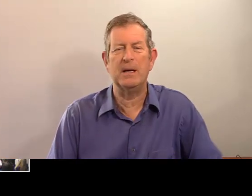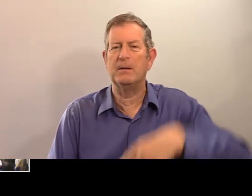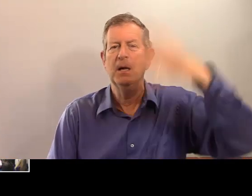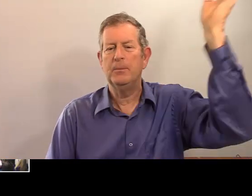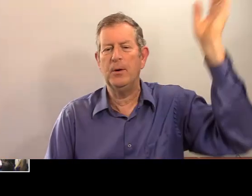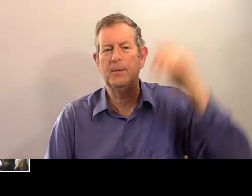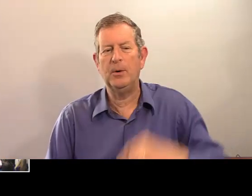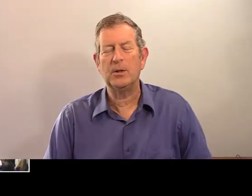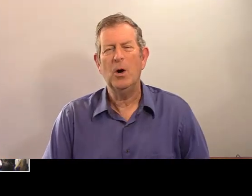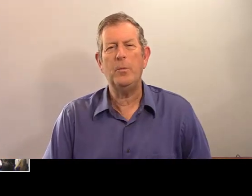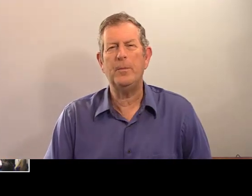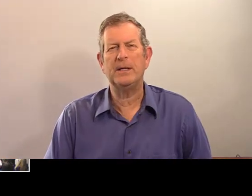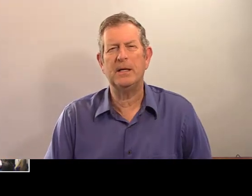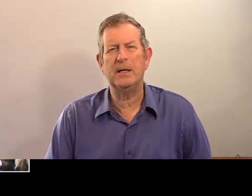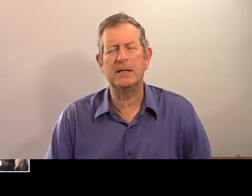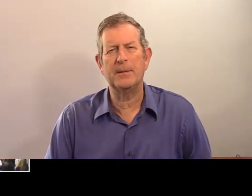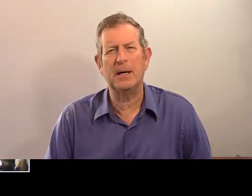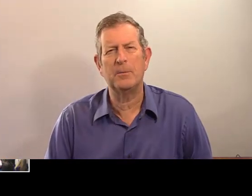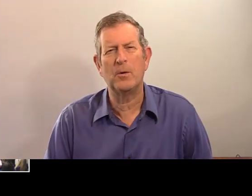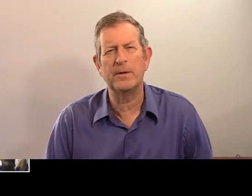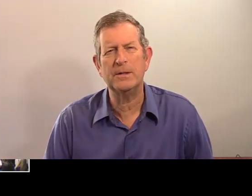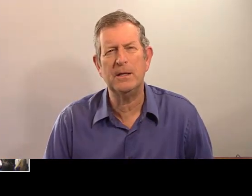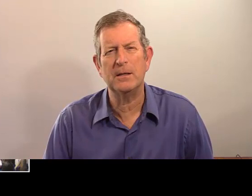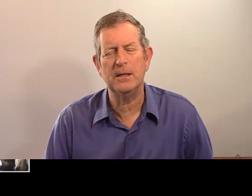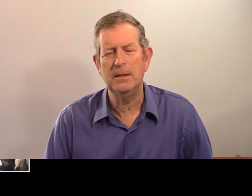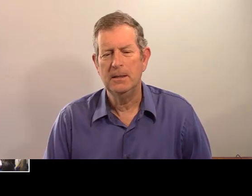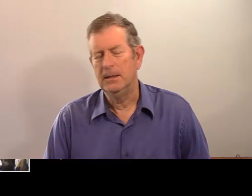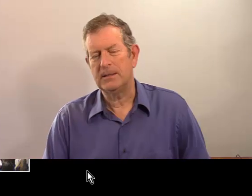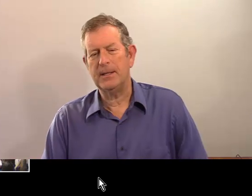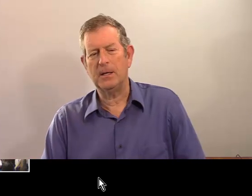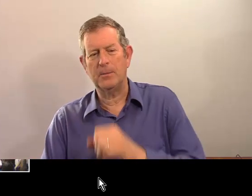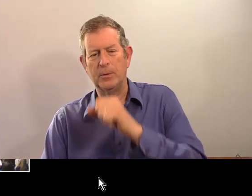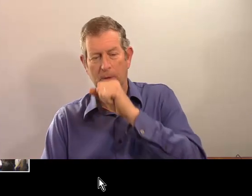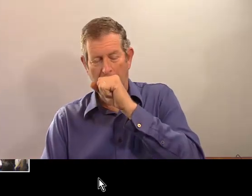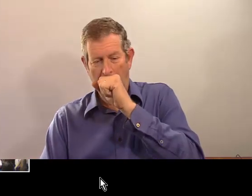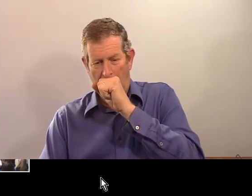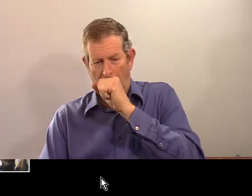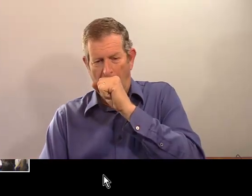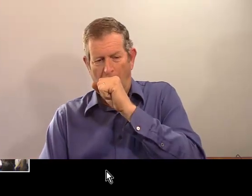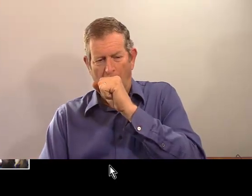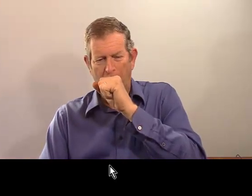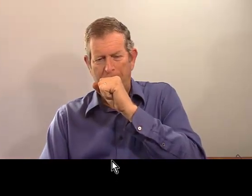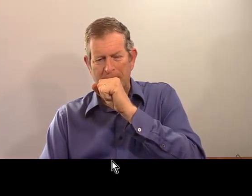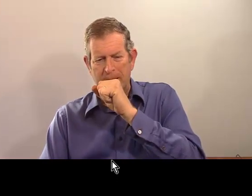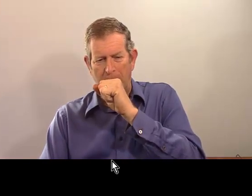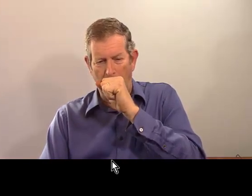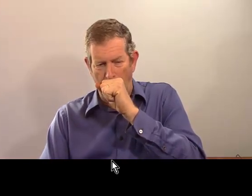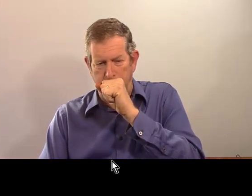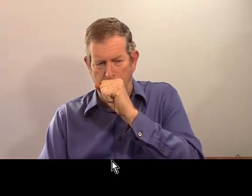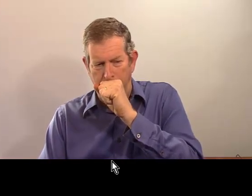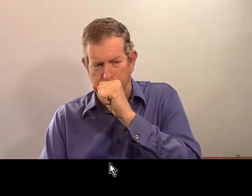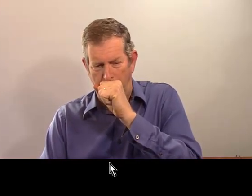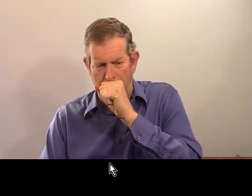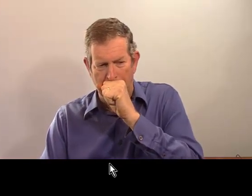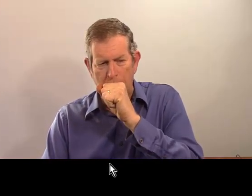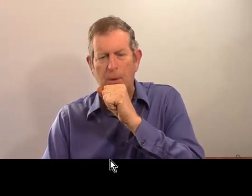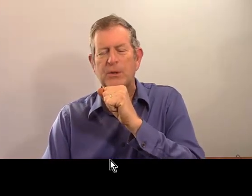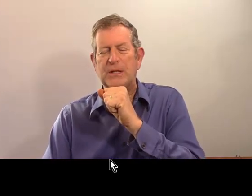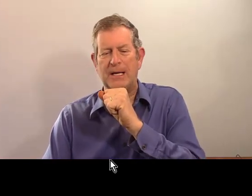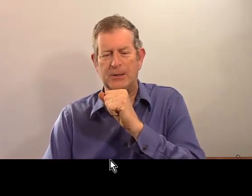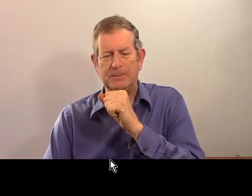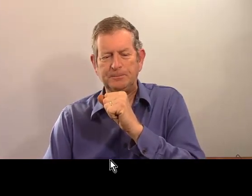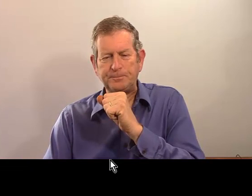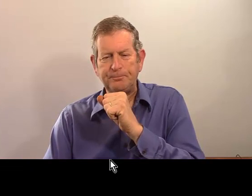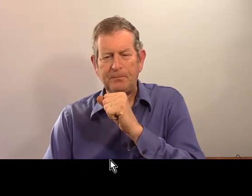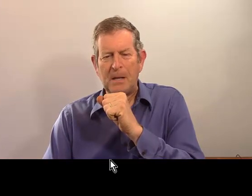professeur. Mais peu importe. On ne peut pas donner un examen à un professeur. Ça m'étonne un peu. On va passer à